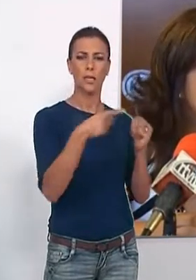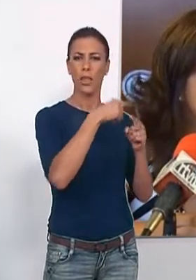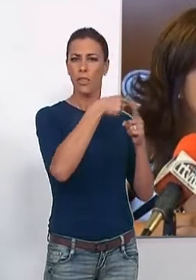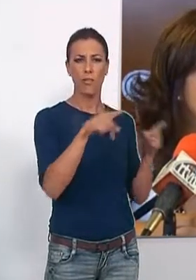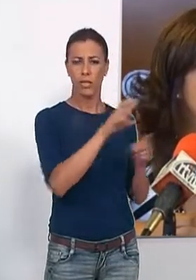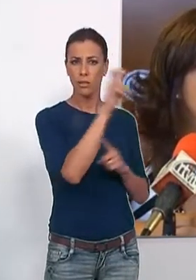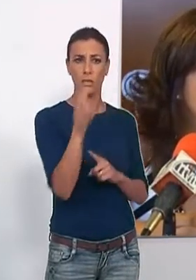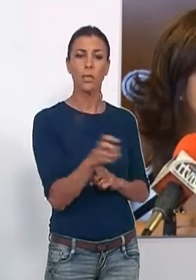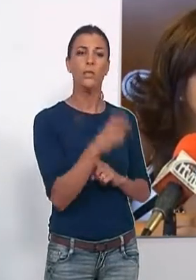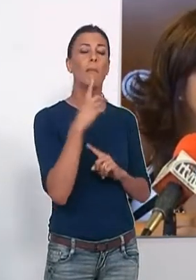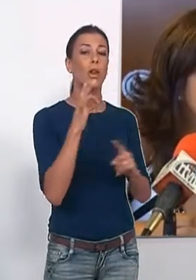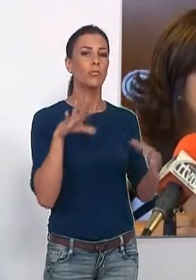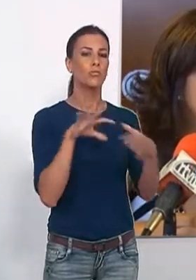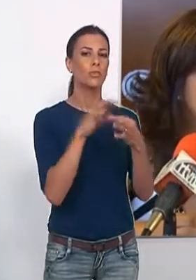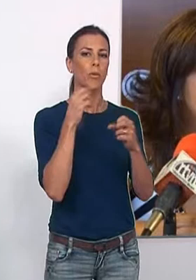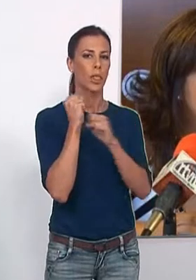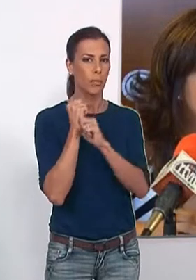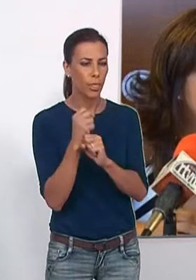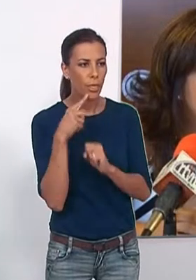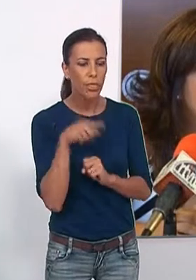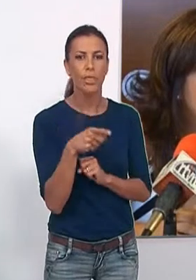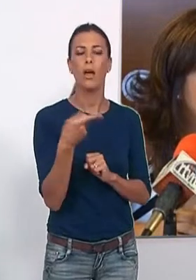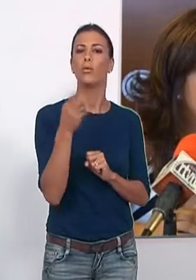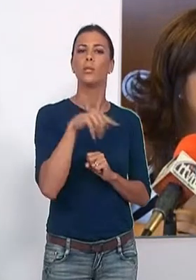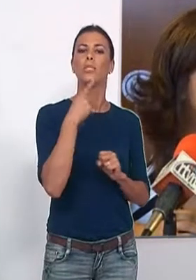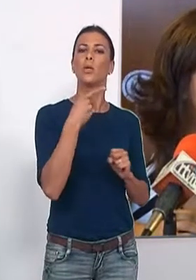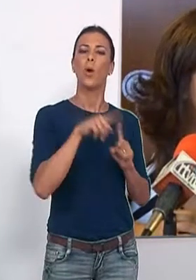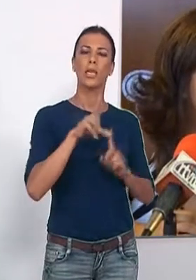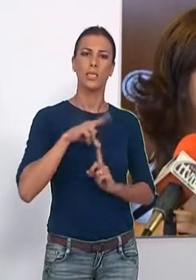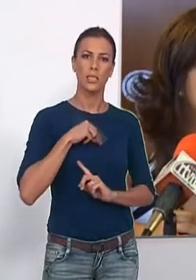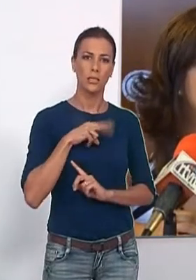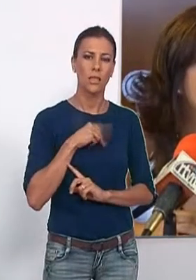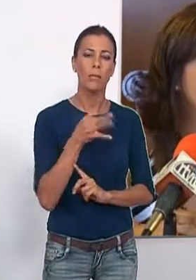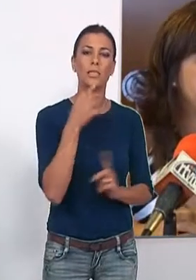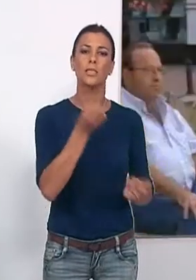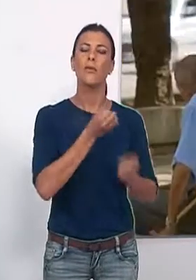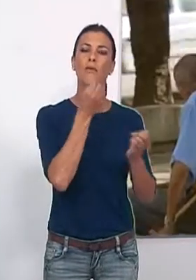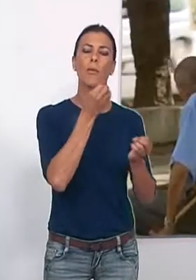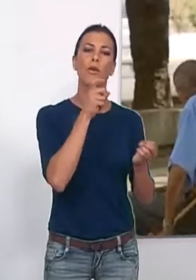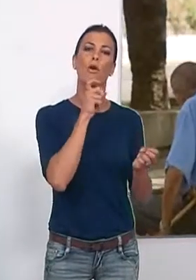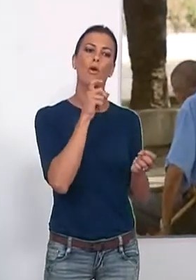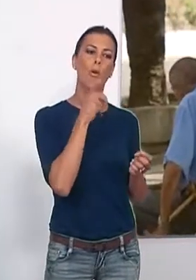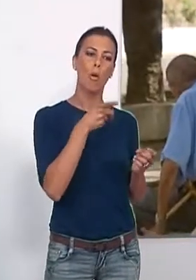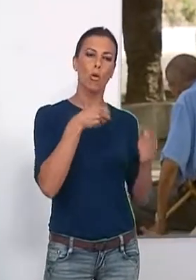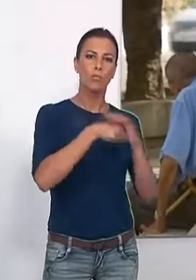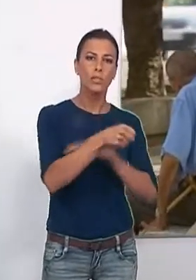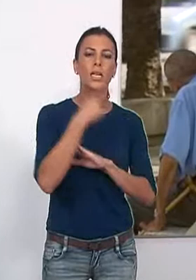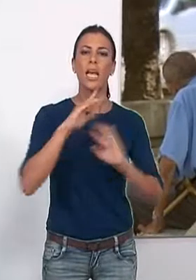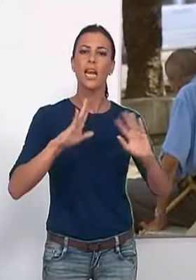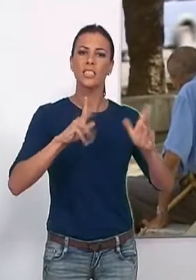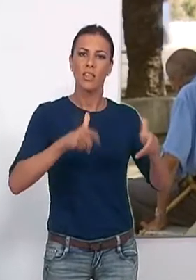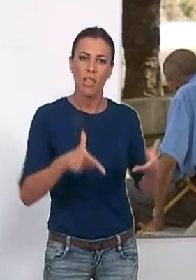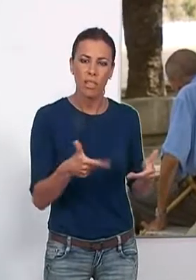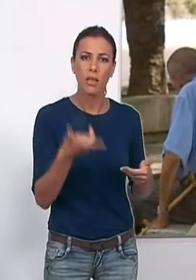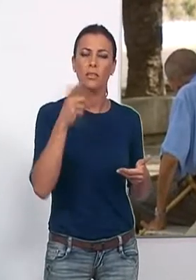materias vinculadas con la dependencia, como el servicio de teleasistencia, información sobre plazas de residencias,